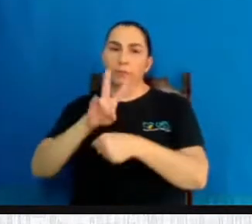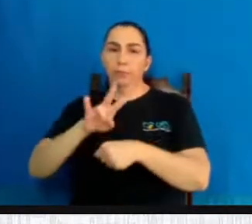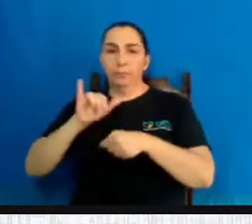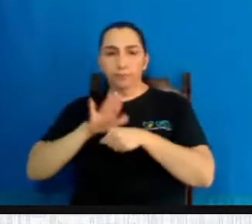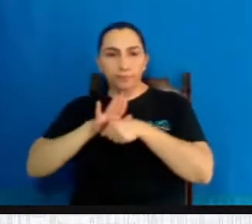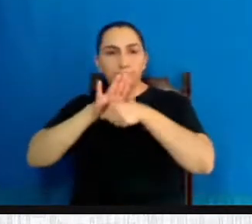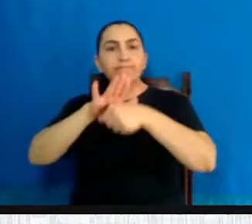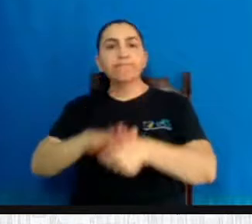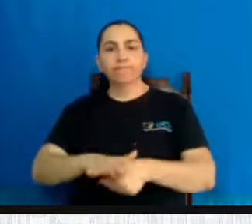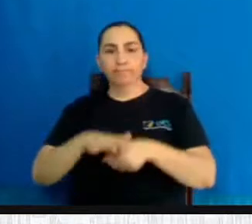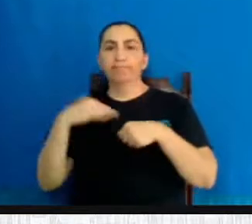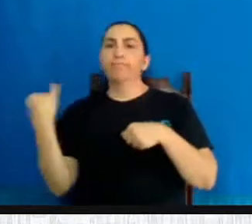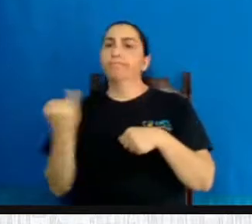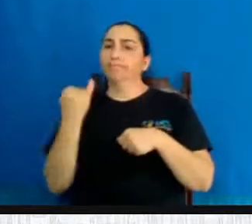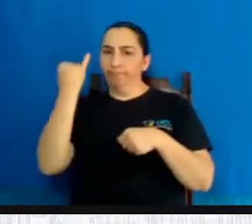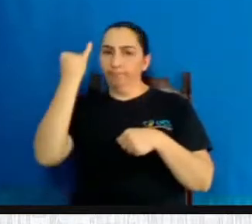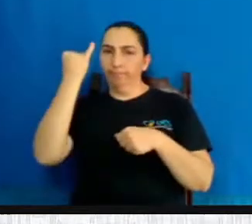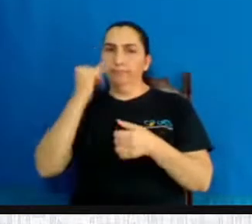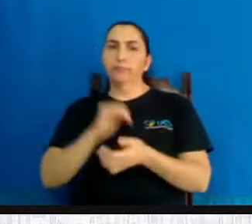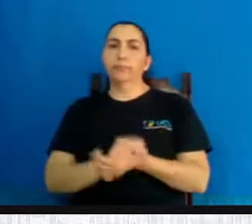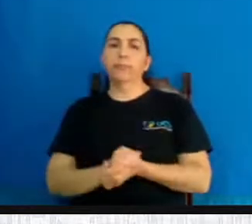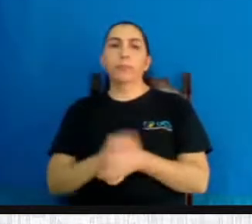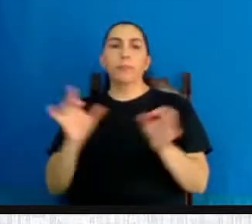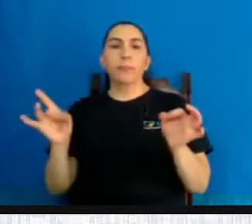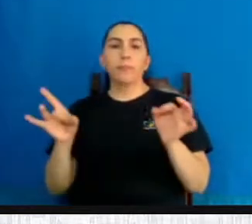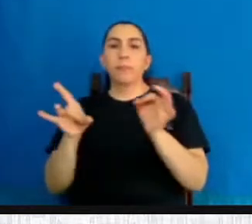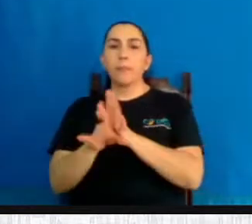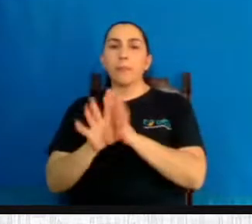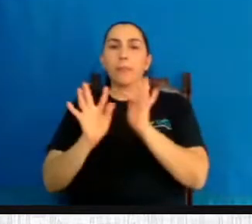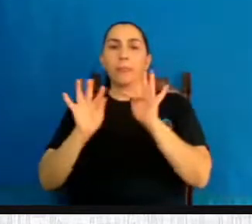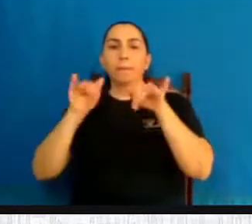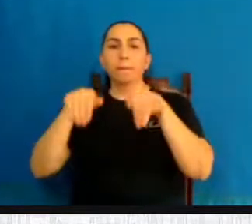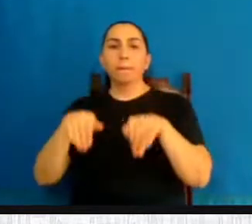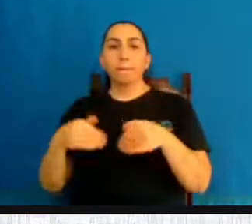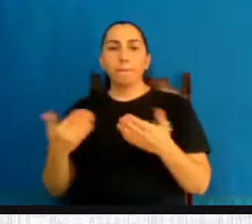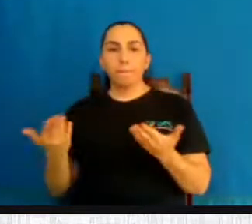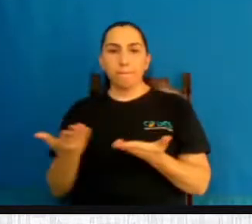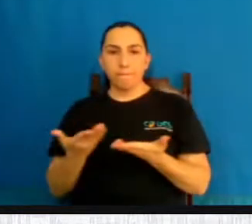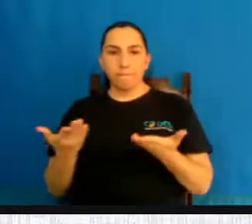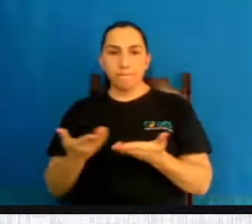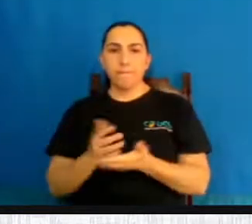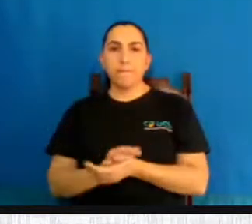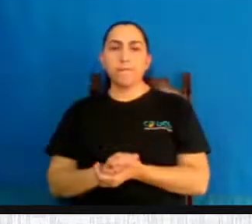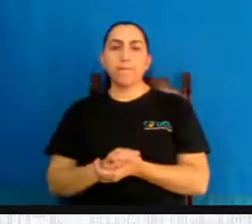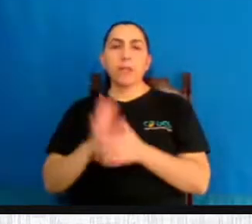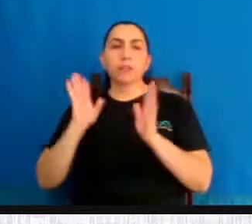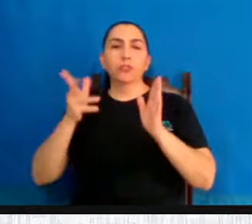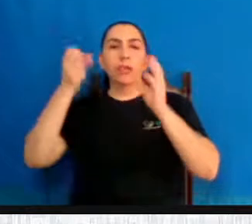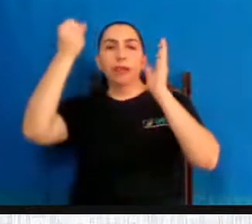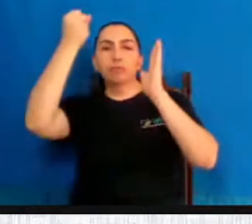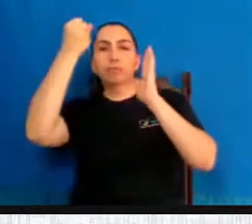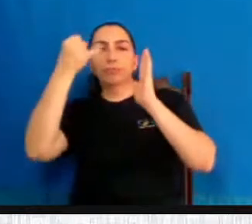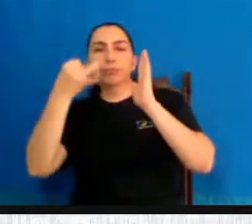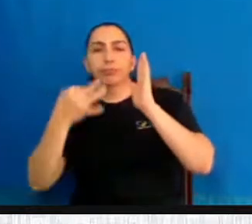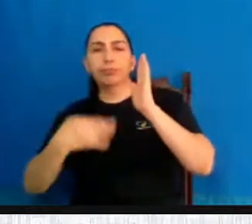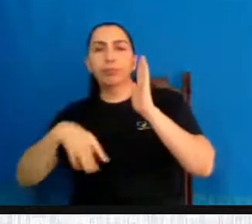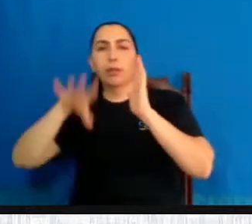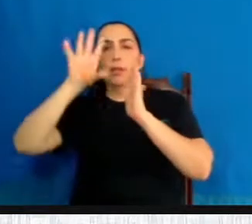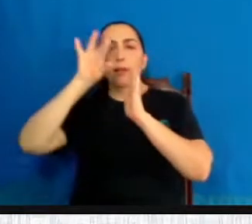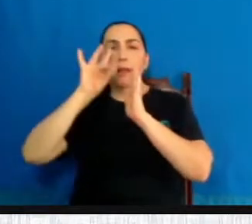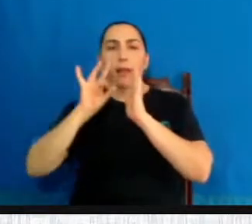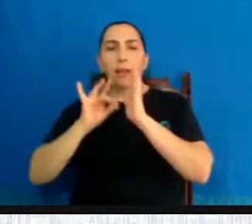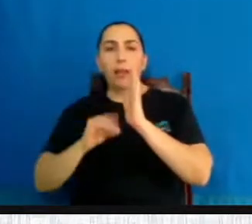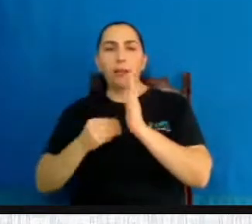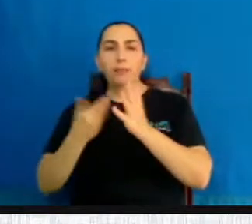Muito bem, bom, o nosso momento de perguntas, então, chegou ao final, e depois de tantos esclarecimentos para nós,